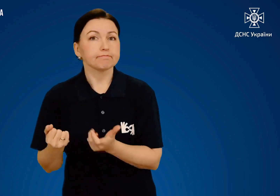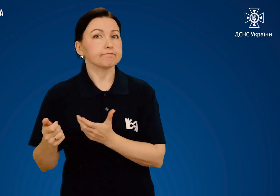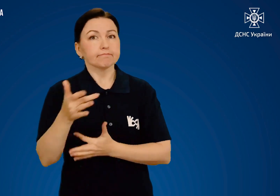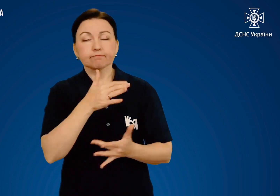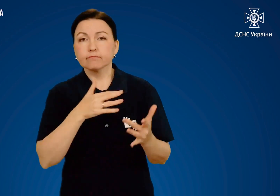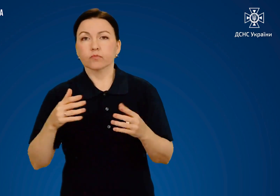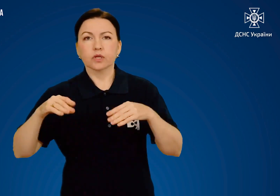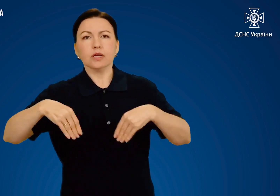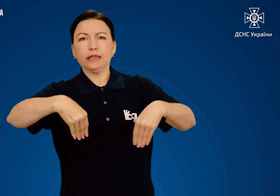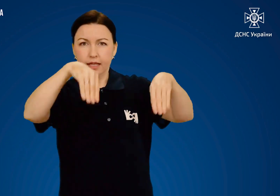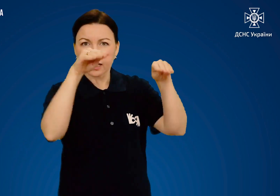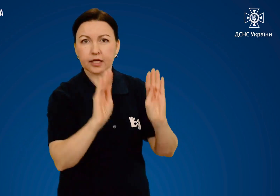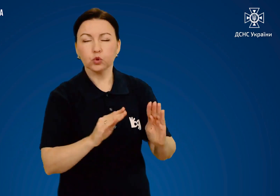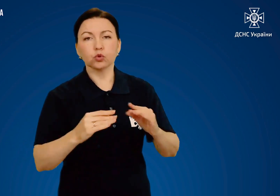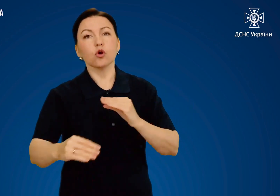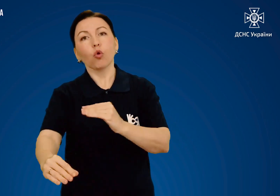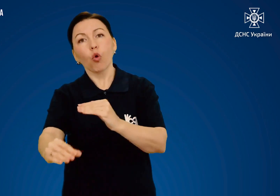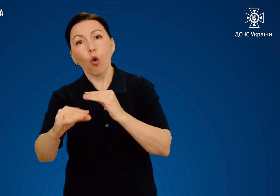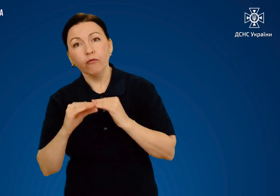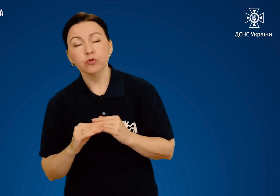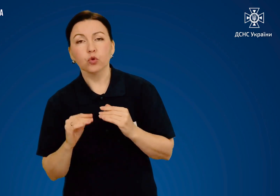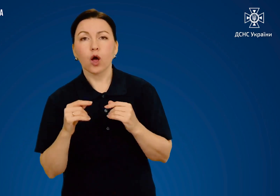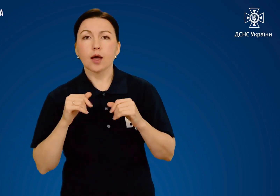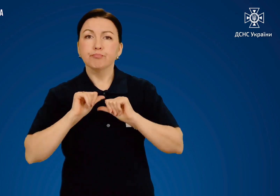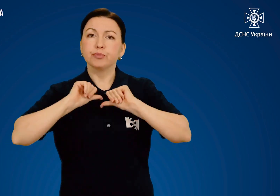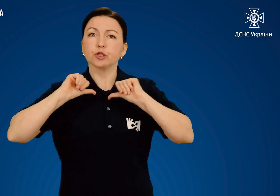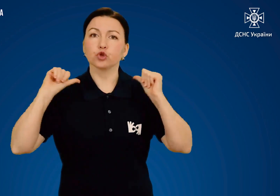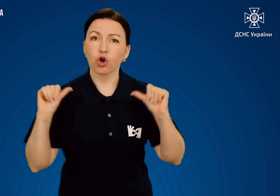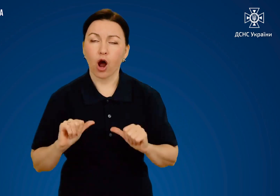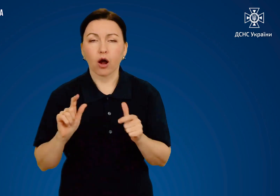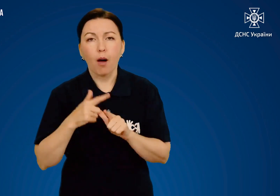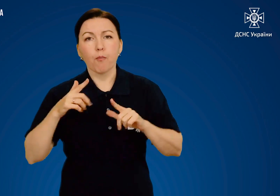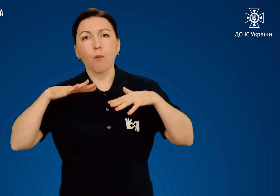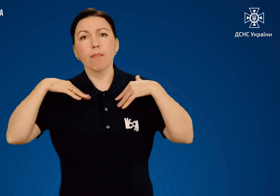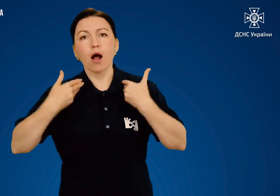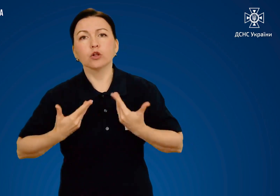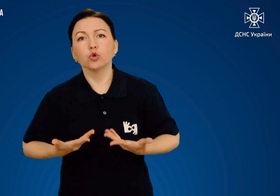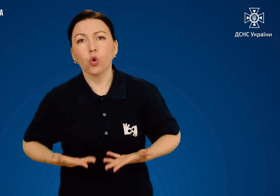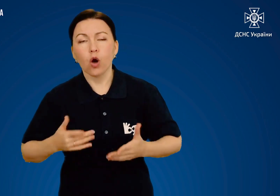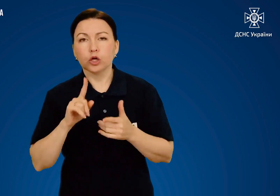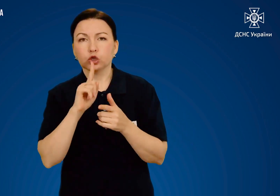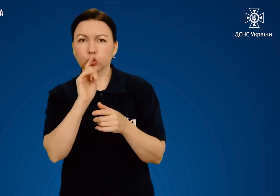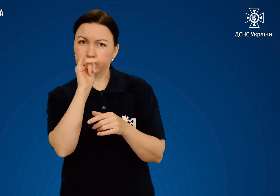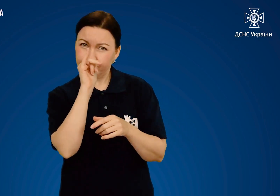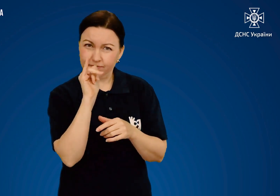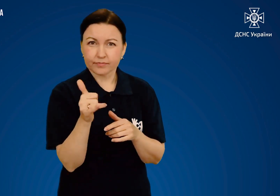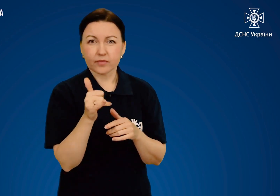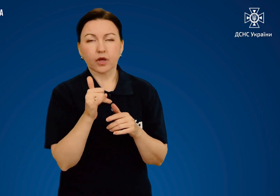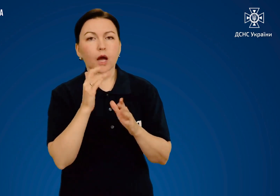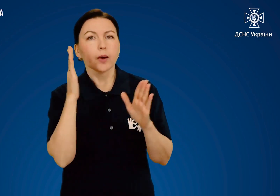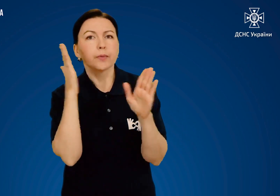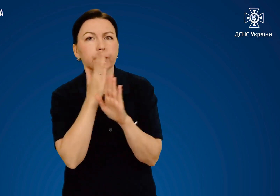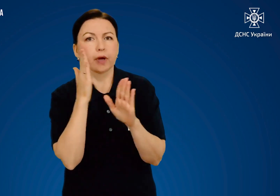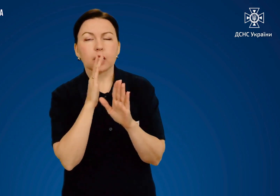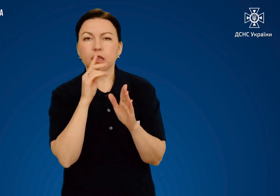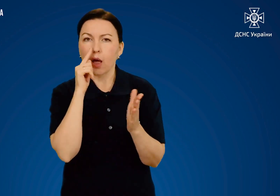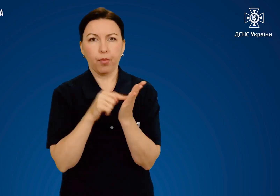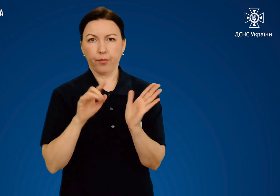її немає, накинути на потерпілого ковдру, піджак або пальто, щоб припинити доступ кисню.